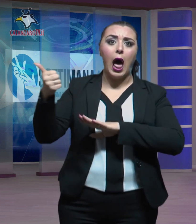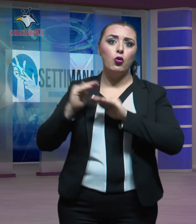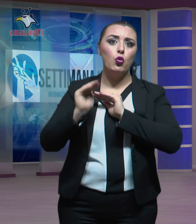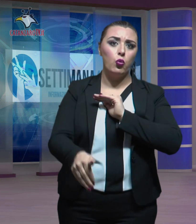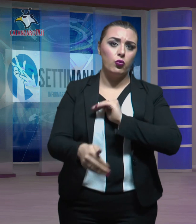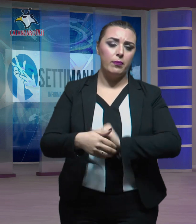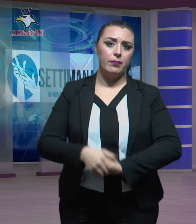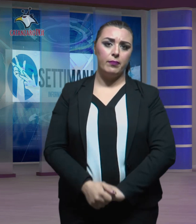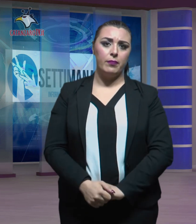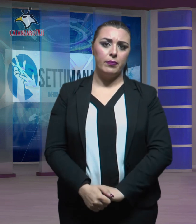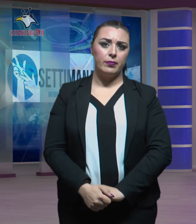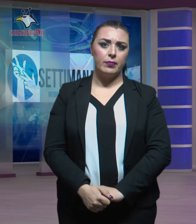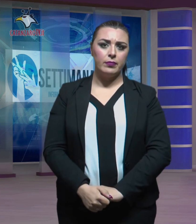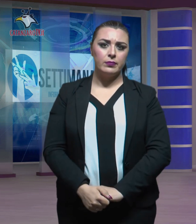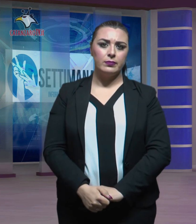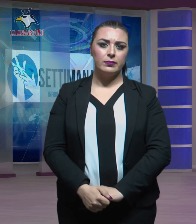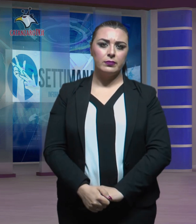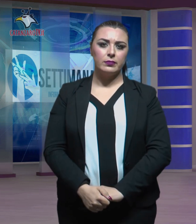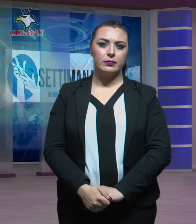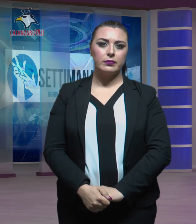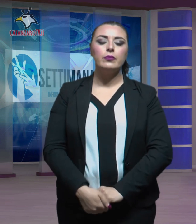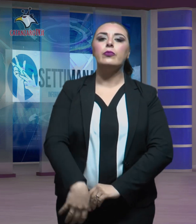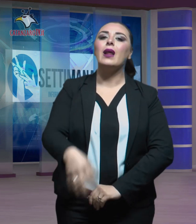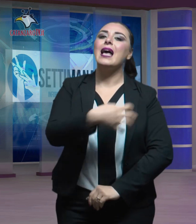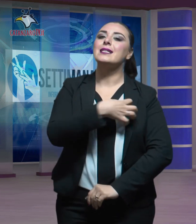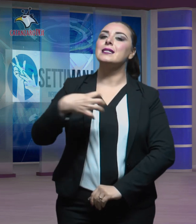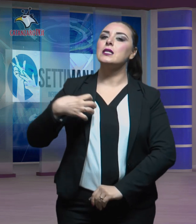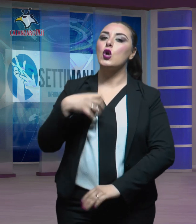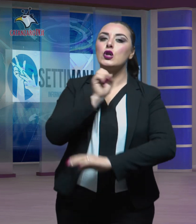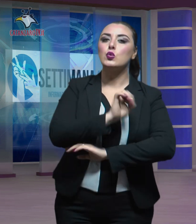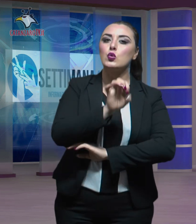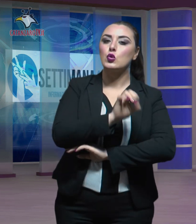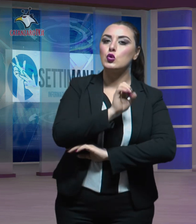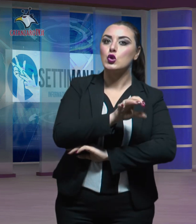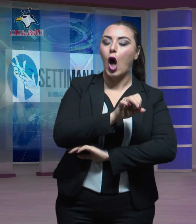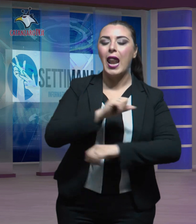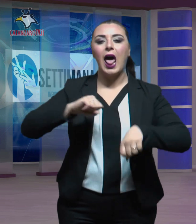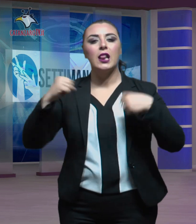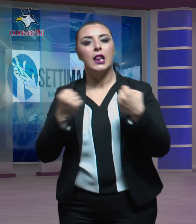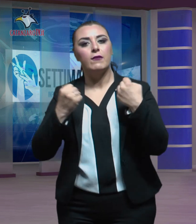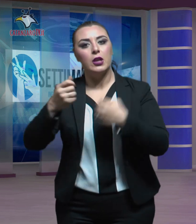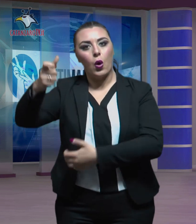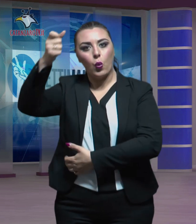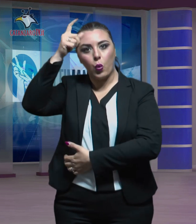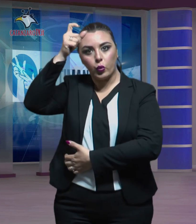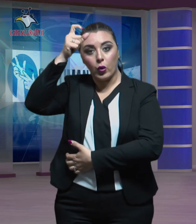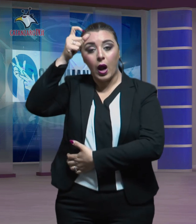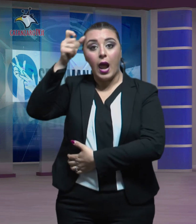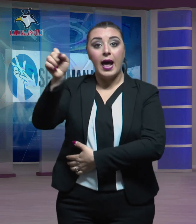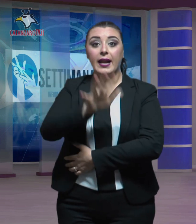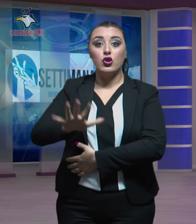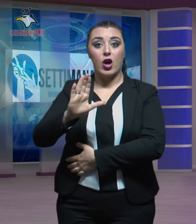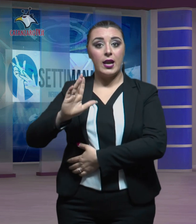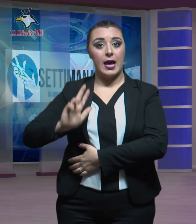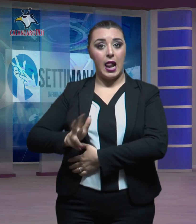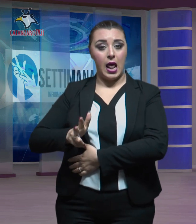anno. L'assessore all'istruzione e attività culturali della Regione